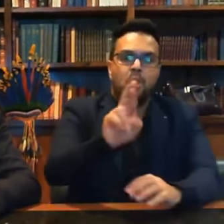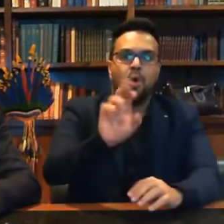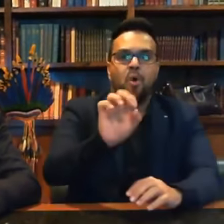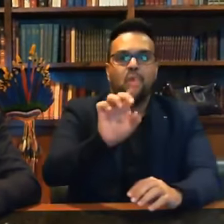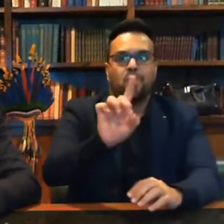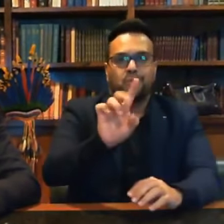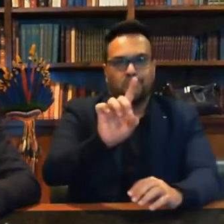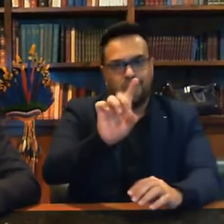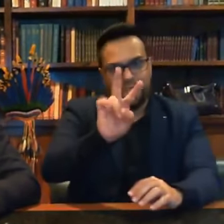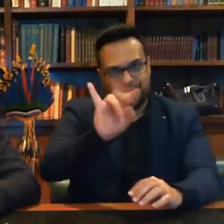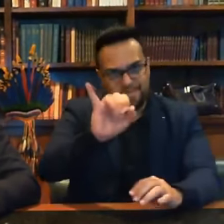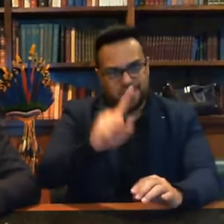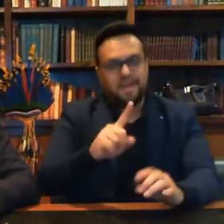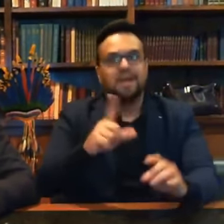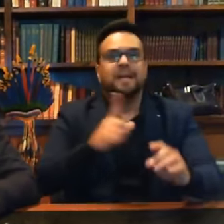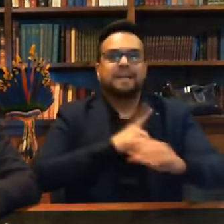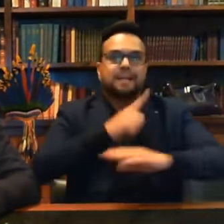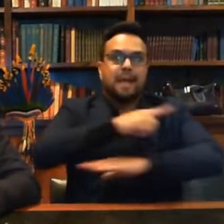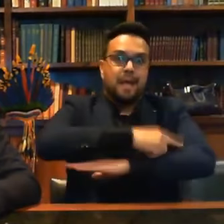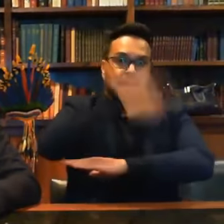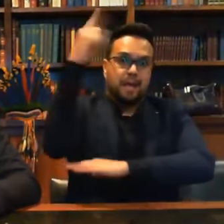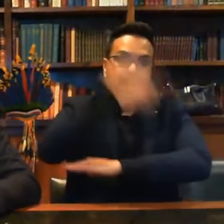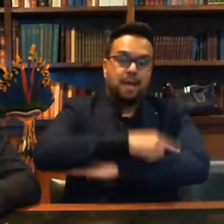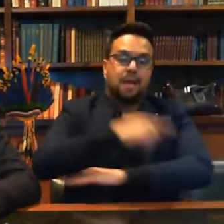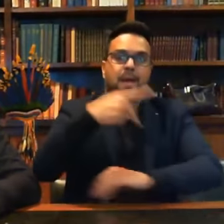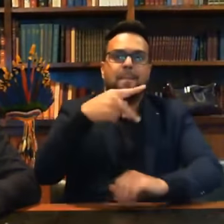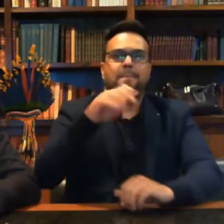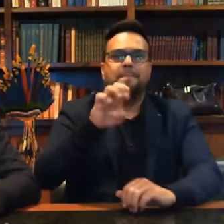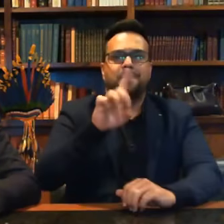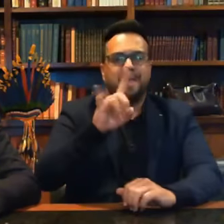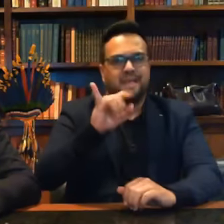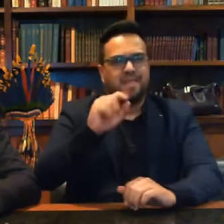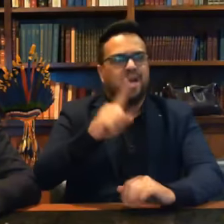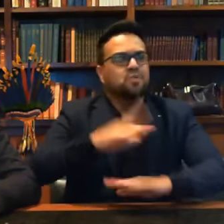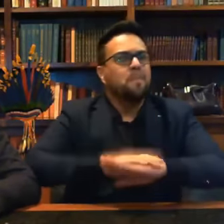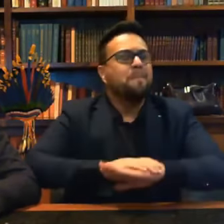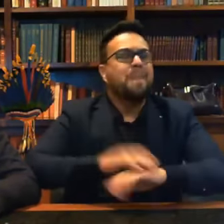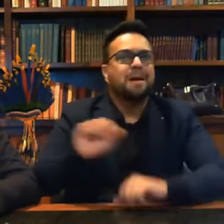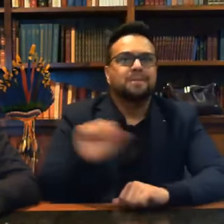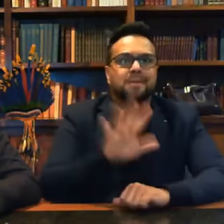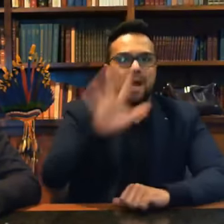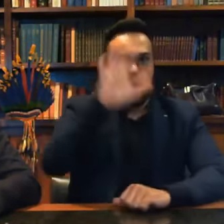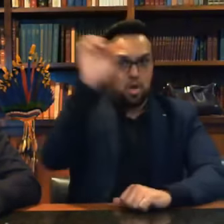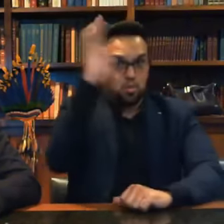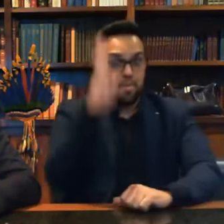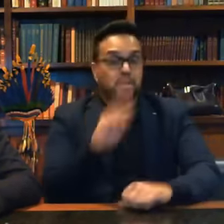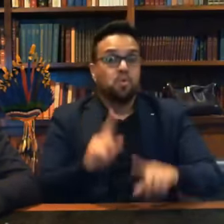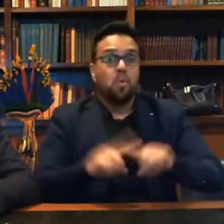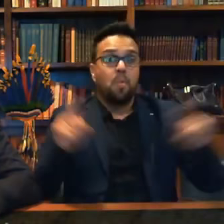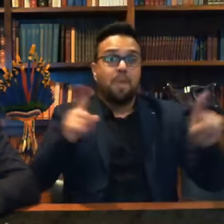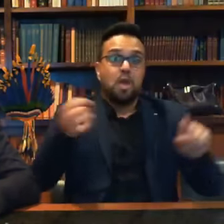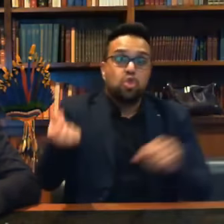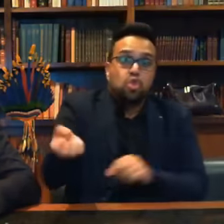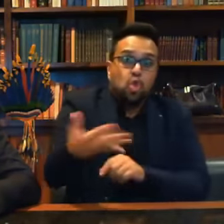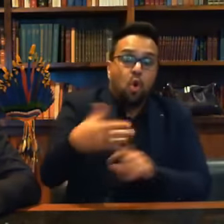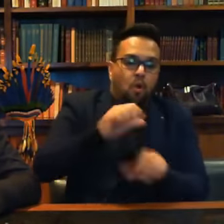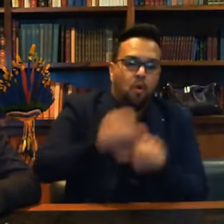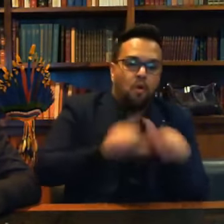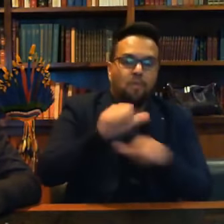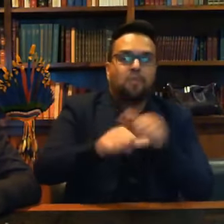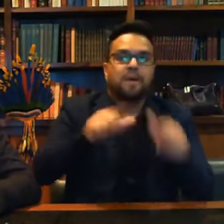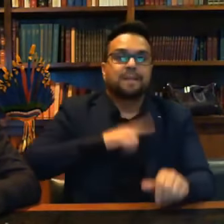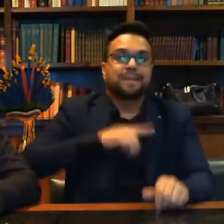temos ainda um dos pedágios mais caros do Brasil, e nessa nova modelagem, que atinge 3